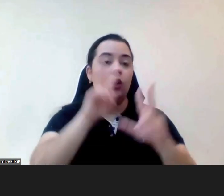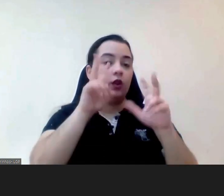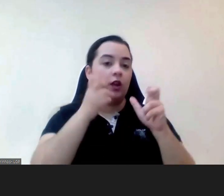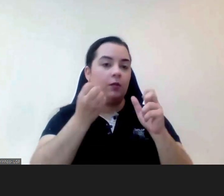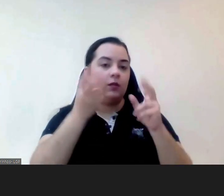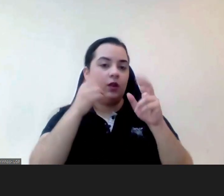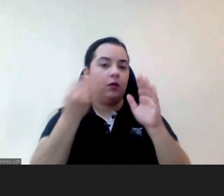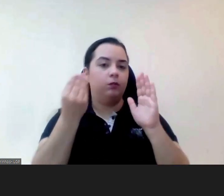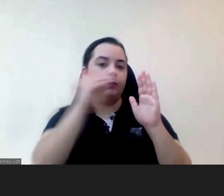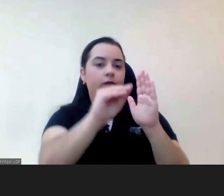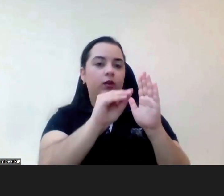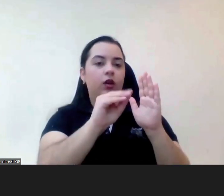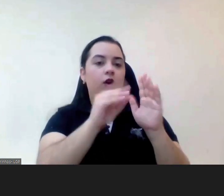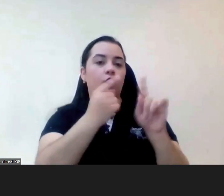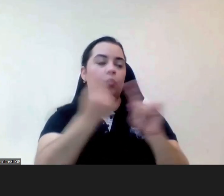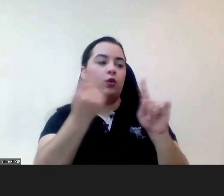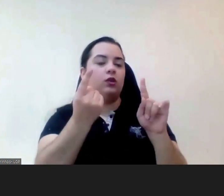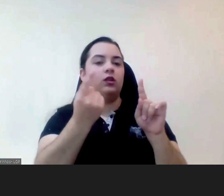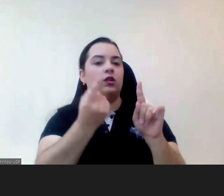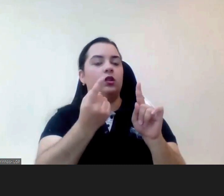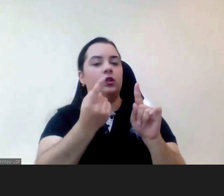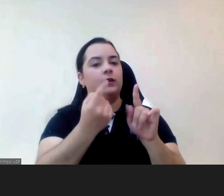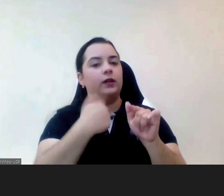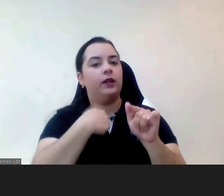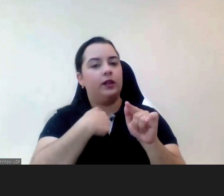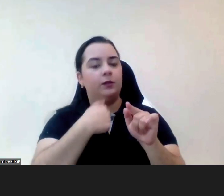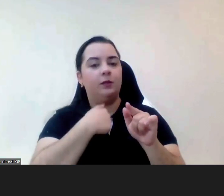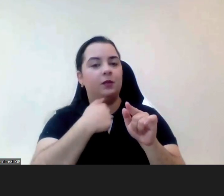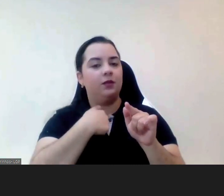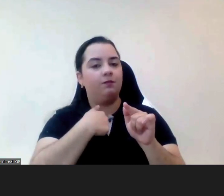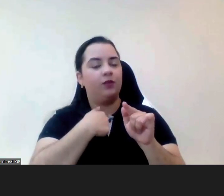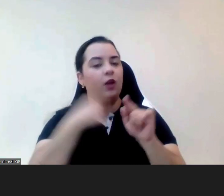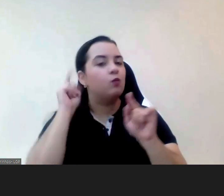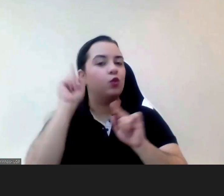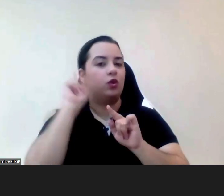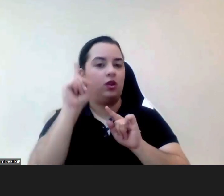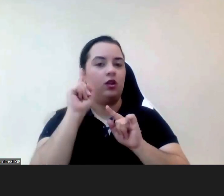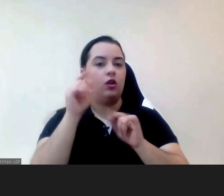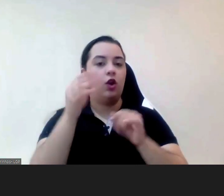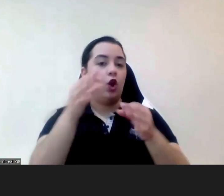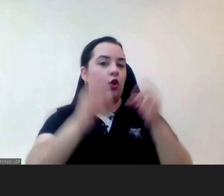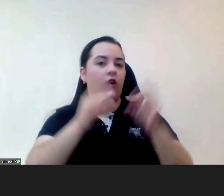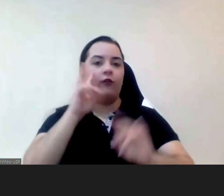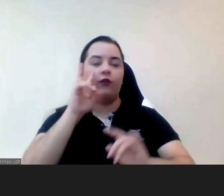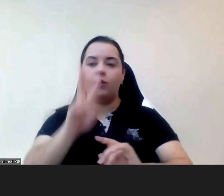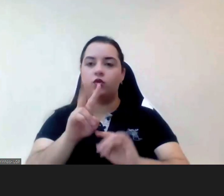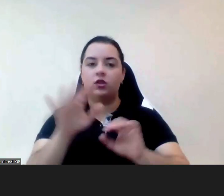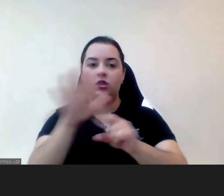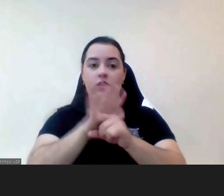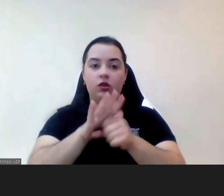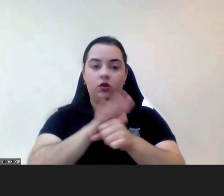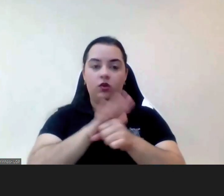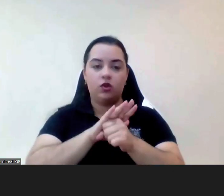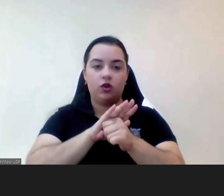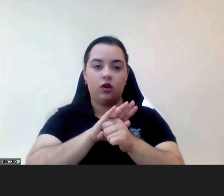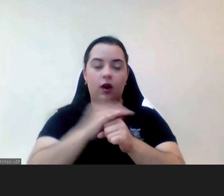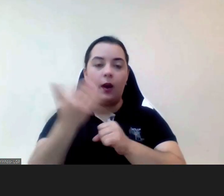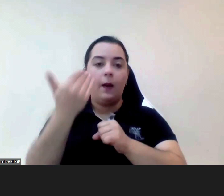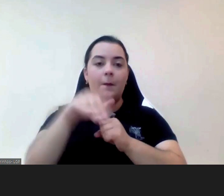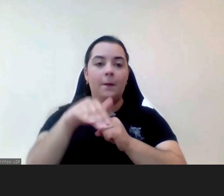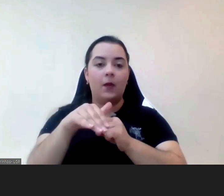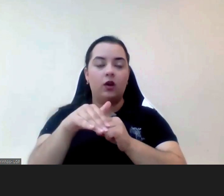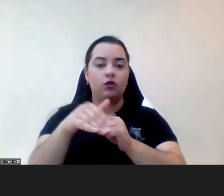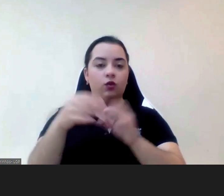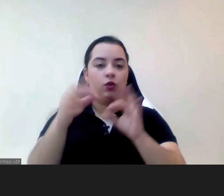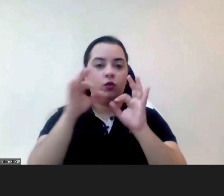cara no tribunal de nós tive muitas casos de maus-tratos gravíssimos que alguns começavam por meras bofetadas às crianças